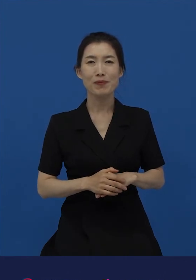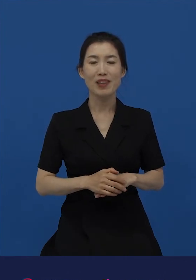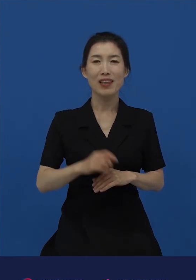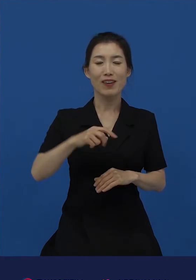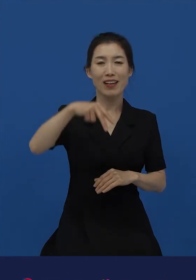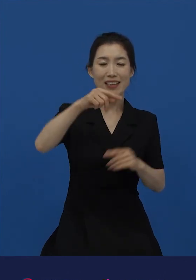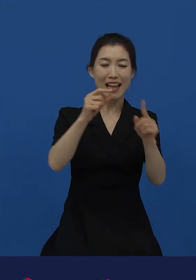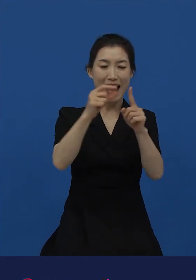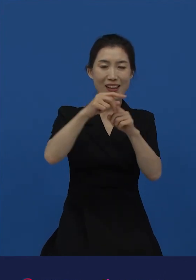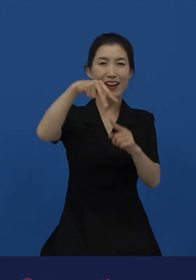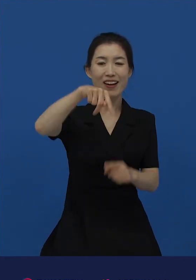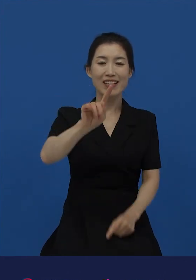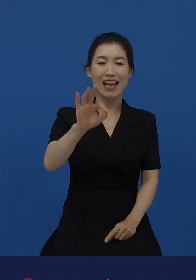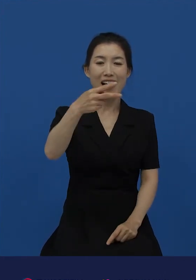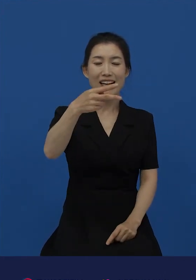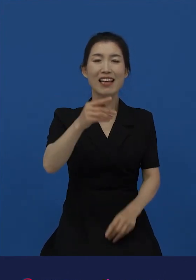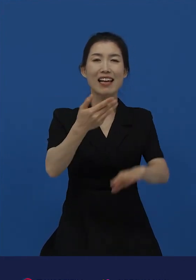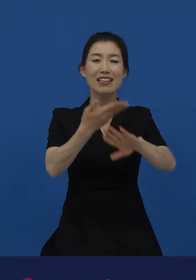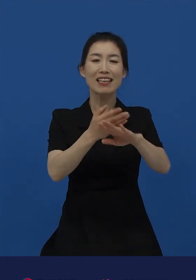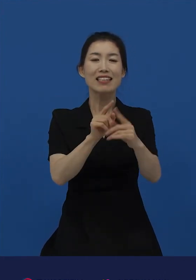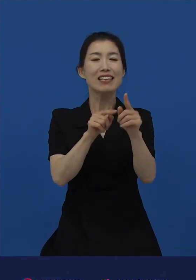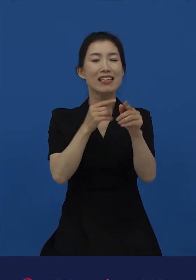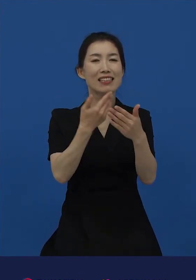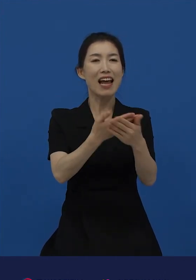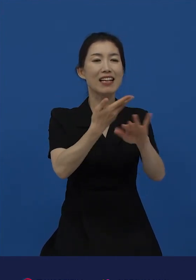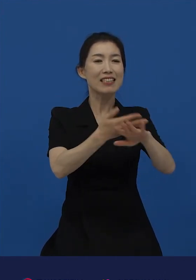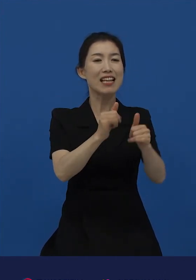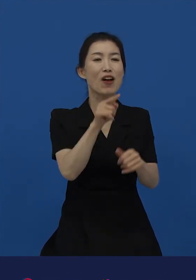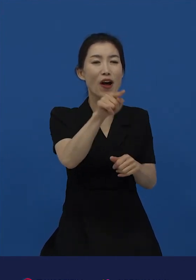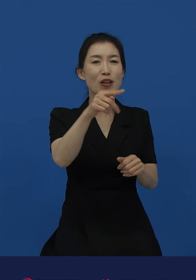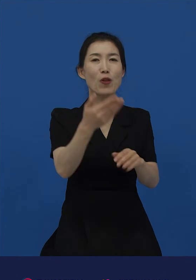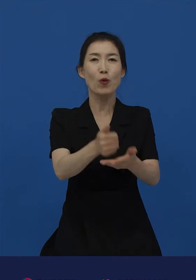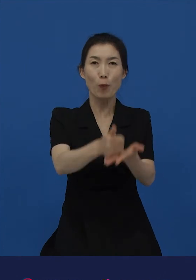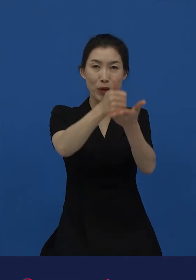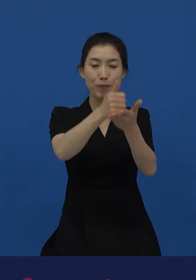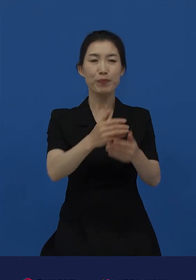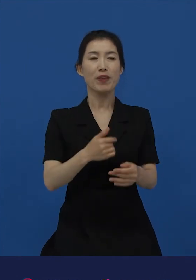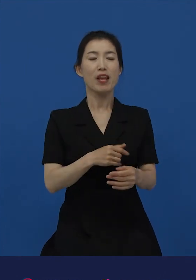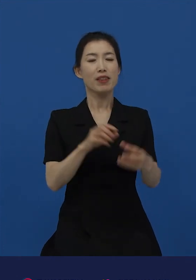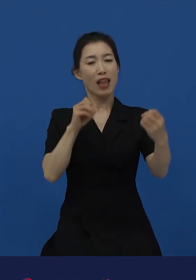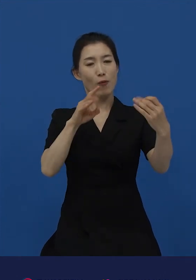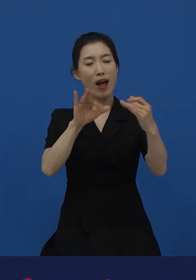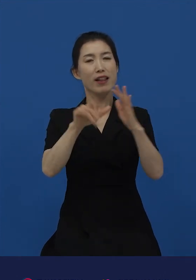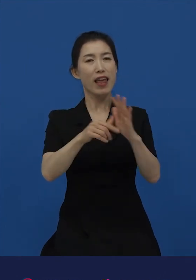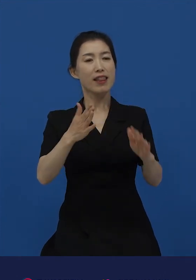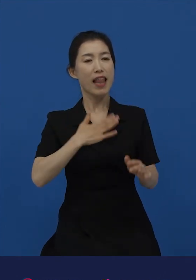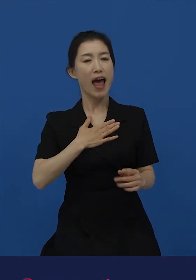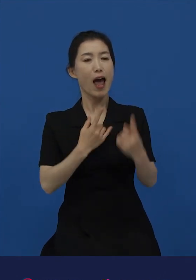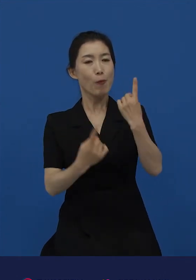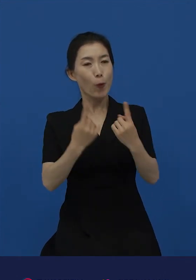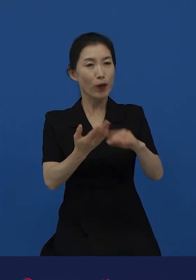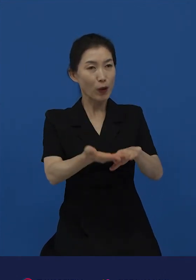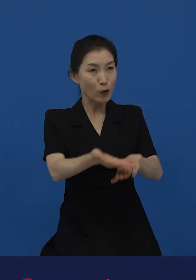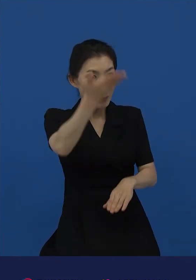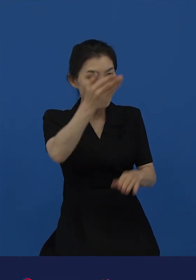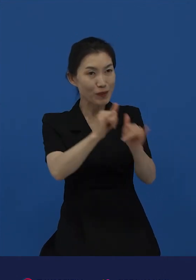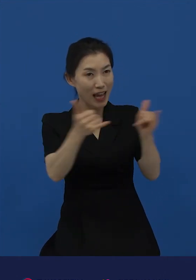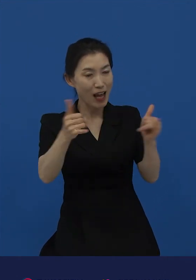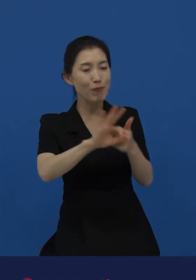듣는 사람과 나와의 관계를 따져서 듣는 사람이 나보다 윗사람 혹은 높은 사람이면 존댓말을